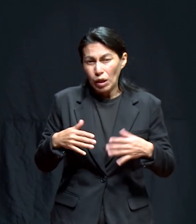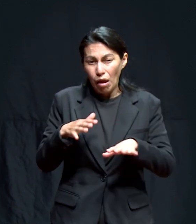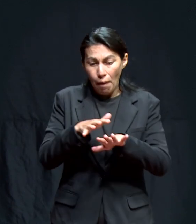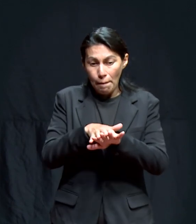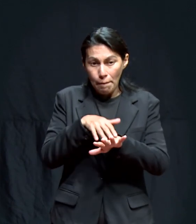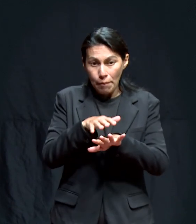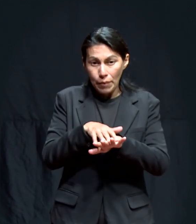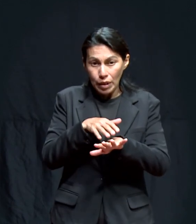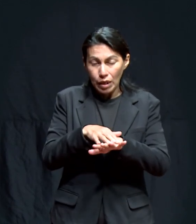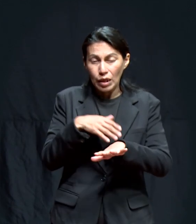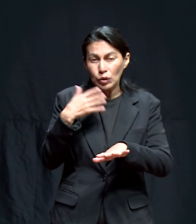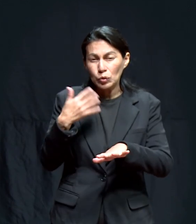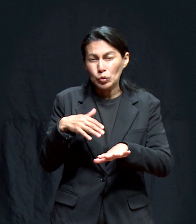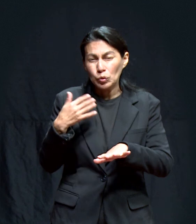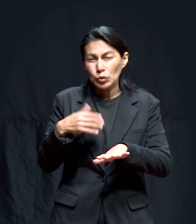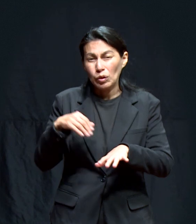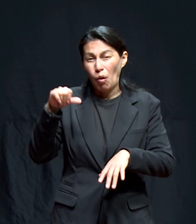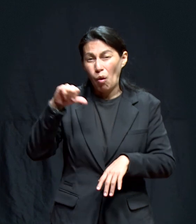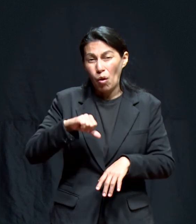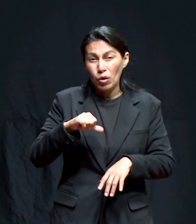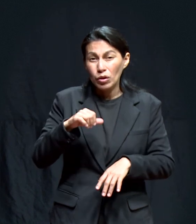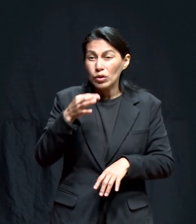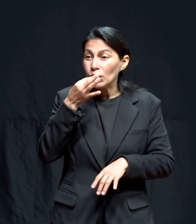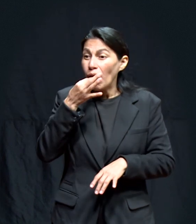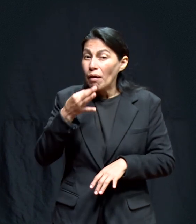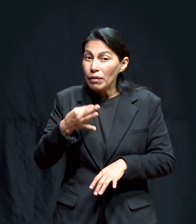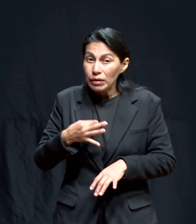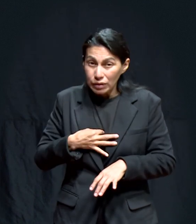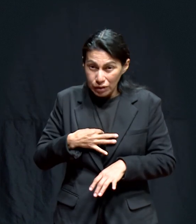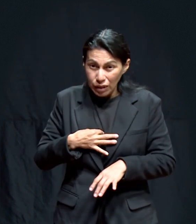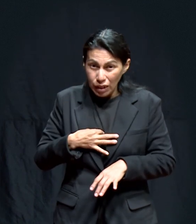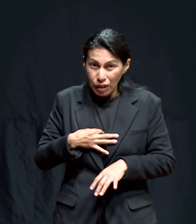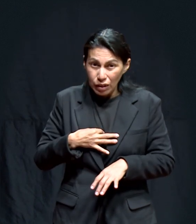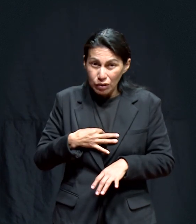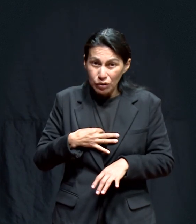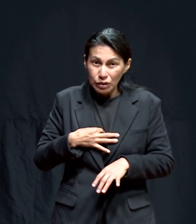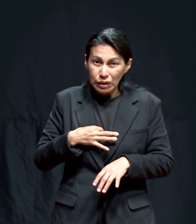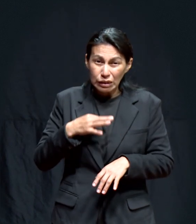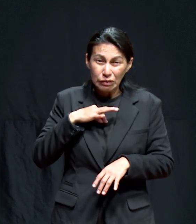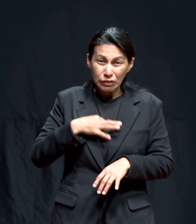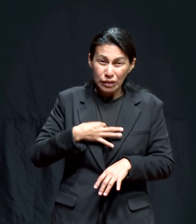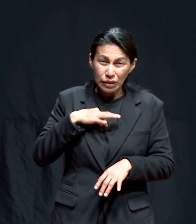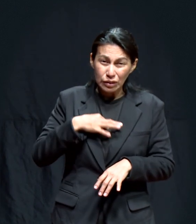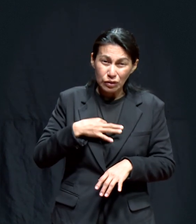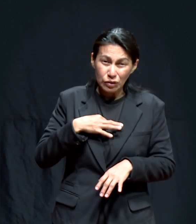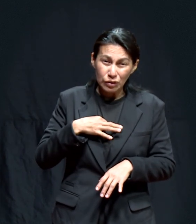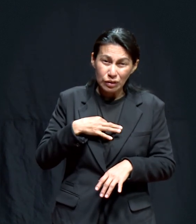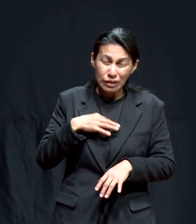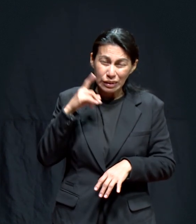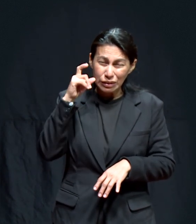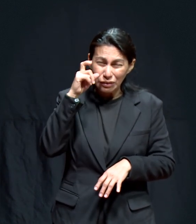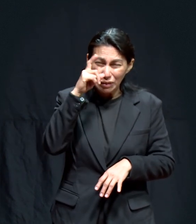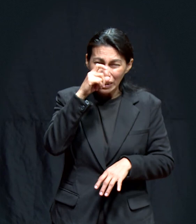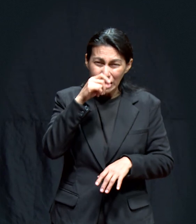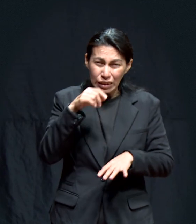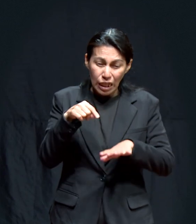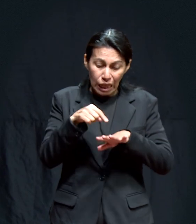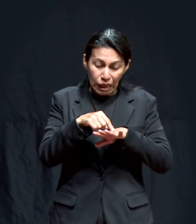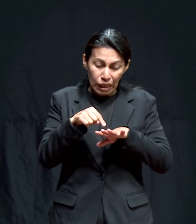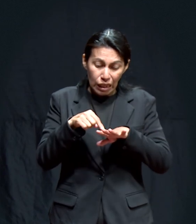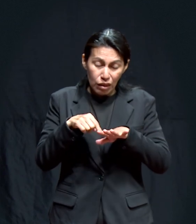de sus piecitos Dice Hoy nos avisaron Que se le infectó Y está en riesgo De perder sus deditos